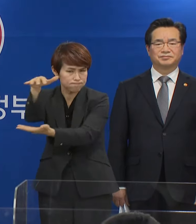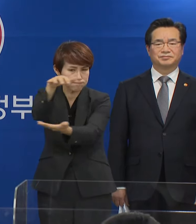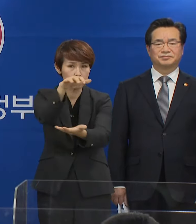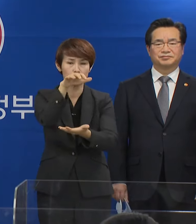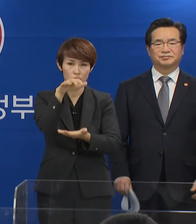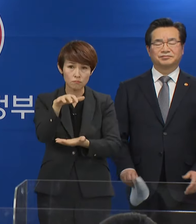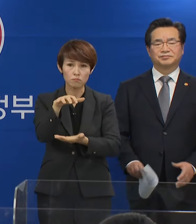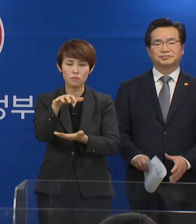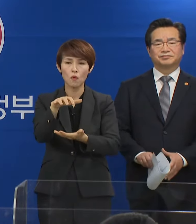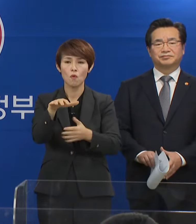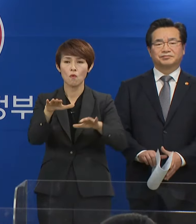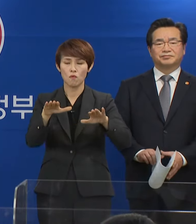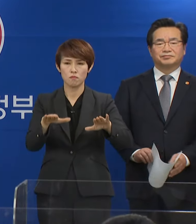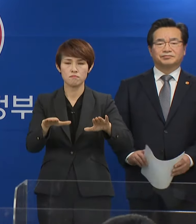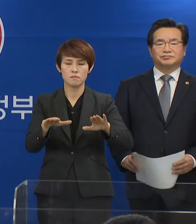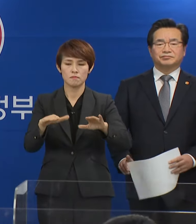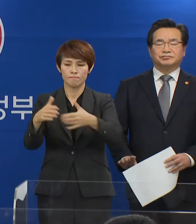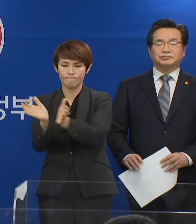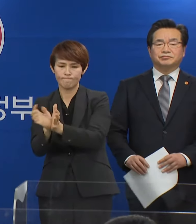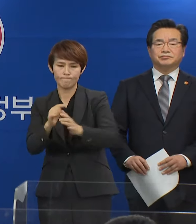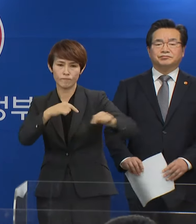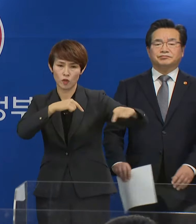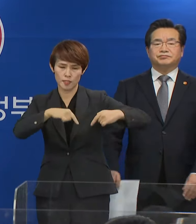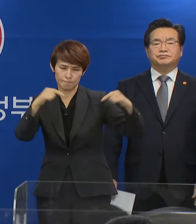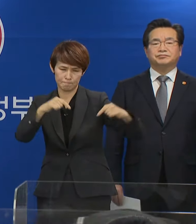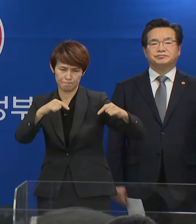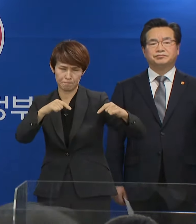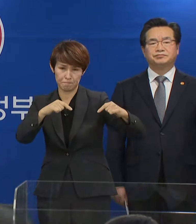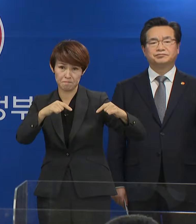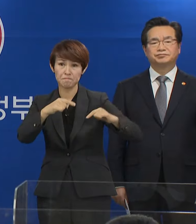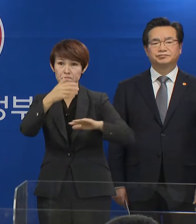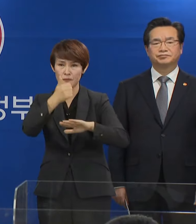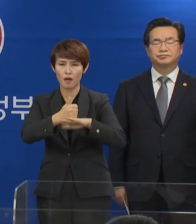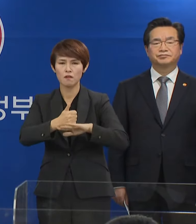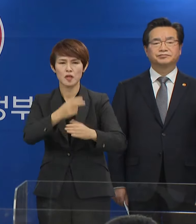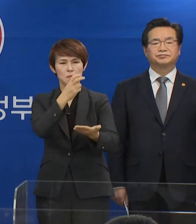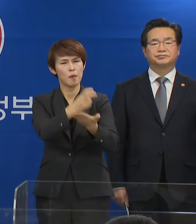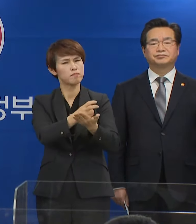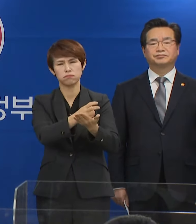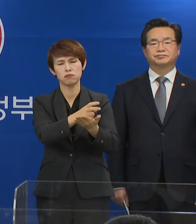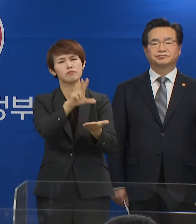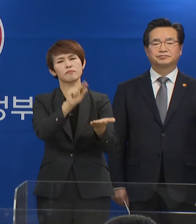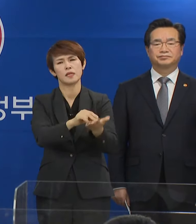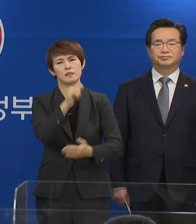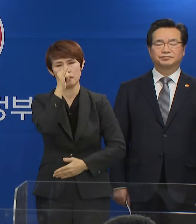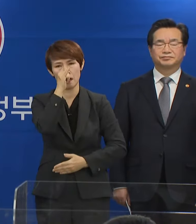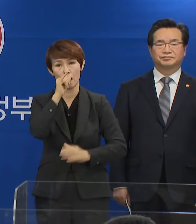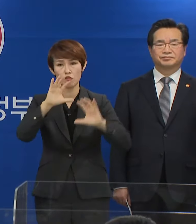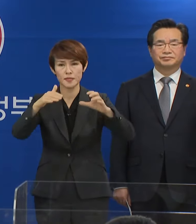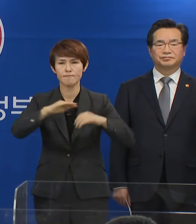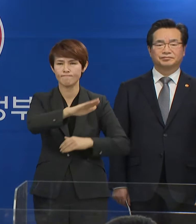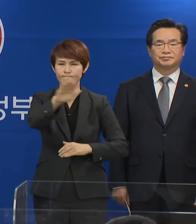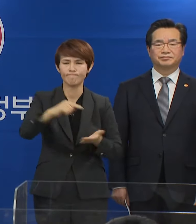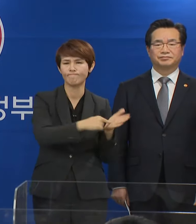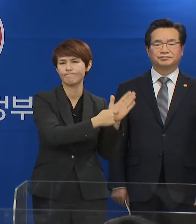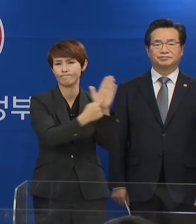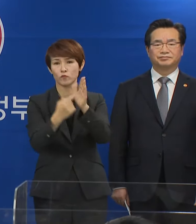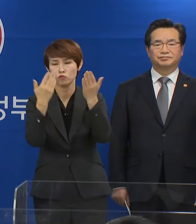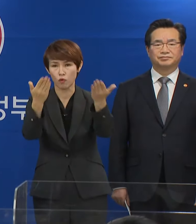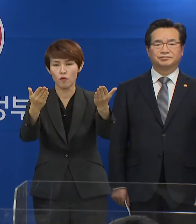금일 당정협의를 한 결과 이번 법안의 폐해를 국민들께 알리고